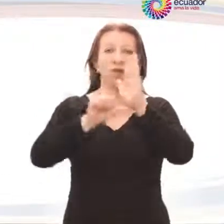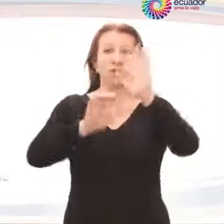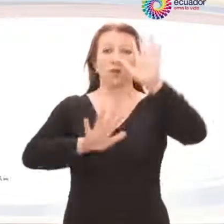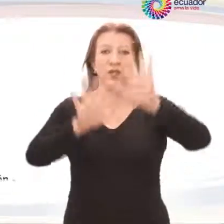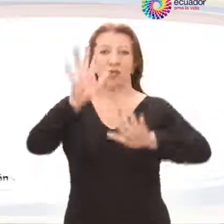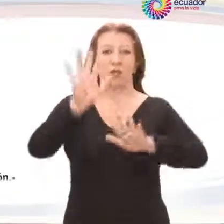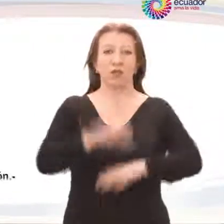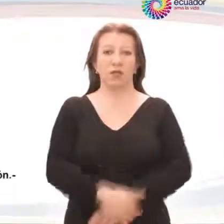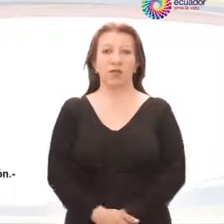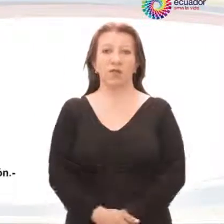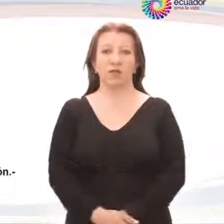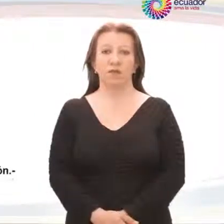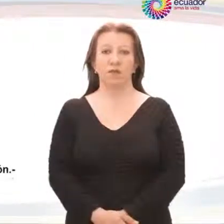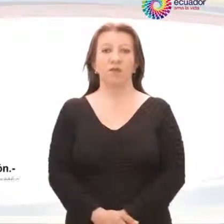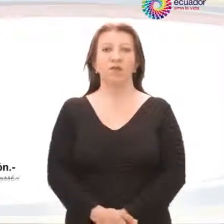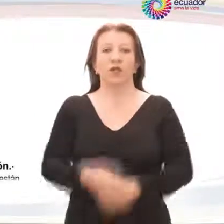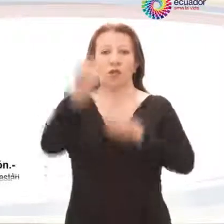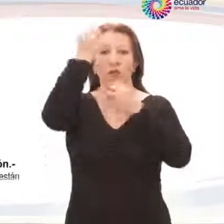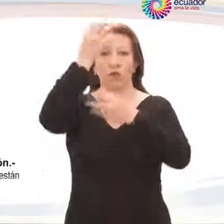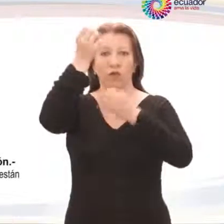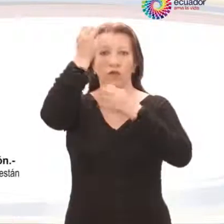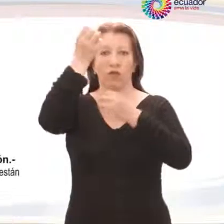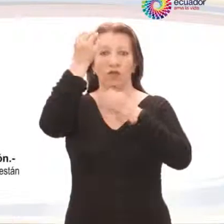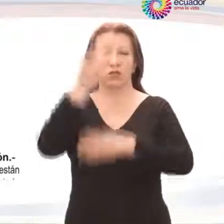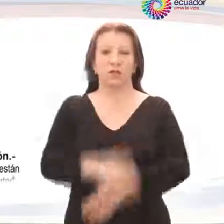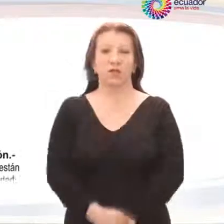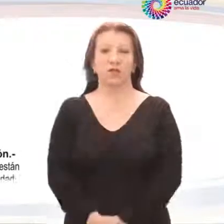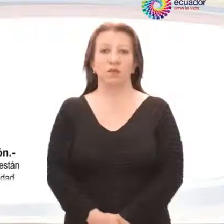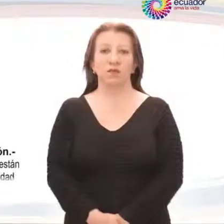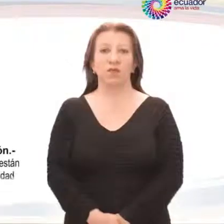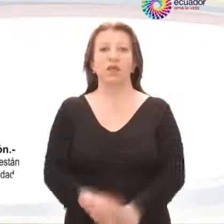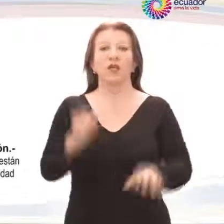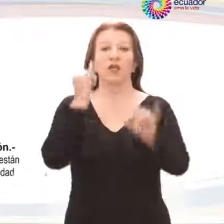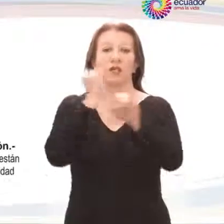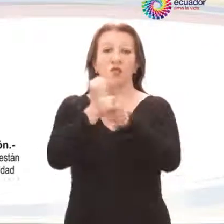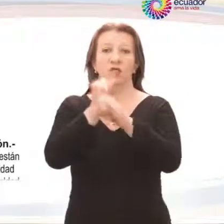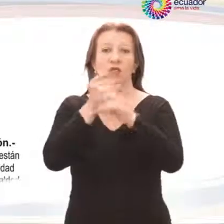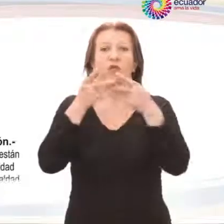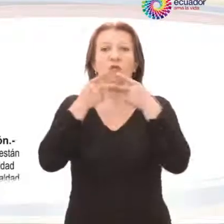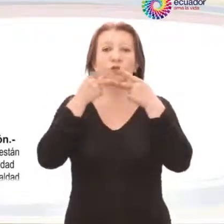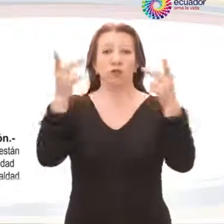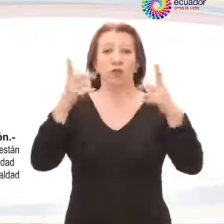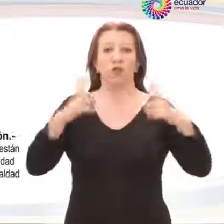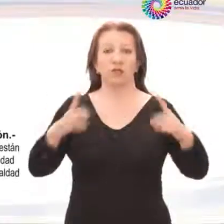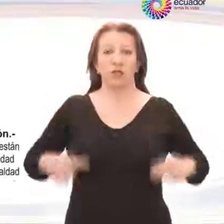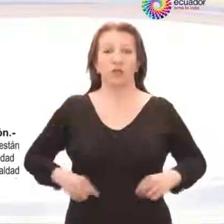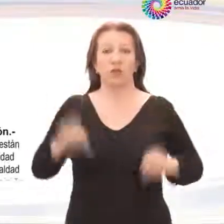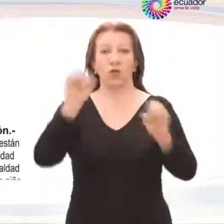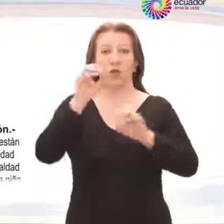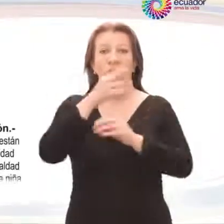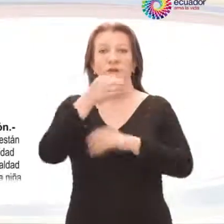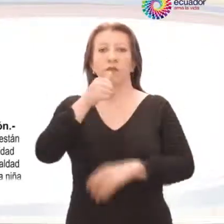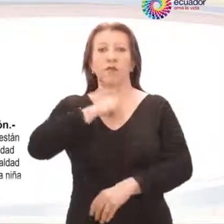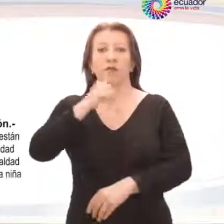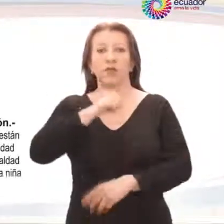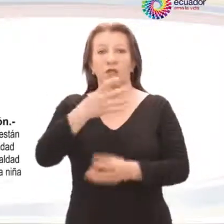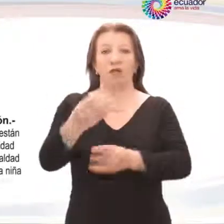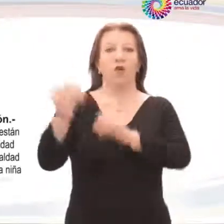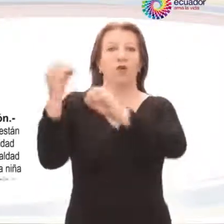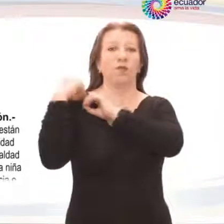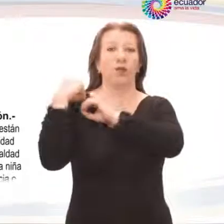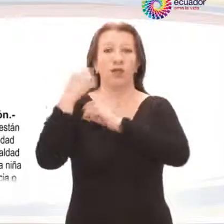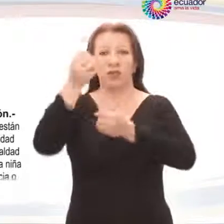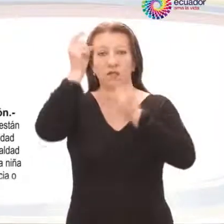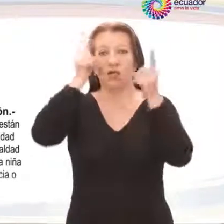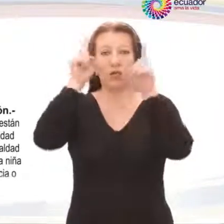Artículo 15 Remisión de Información Las instituciones de salud públicas y privadas están obligadas